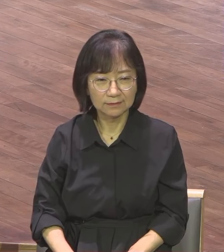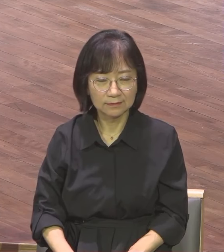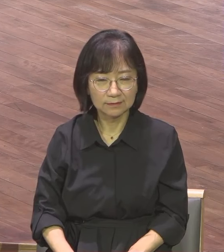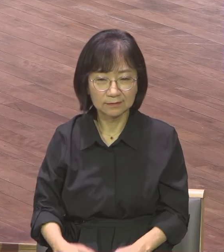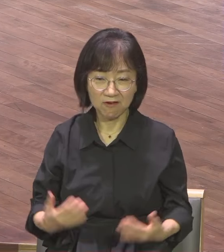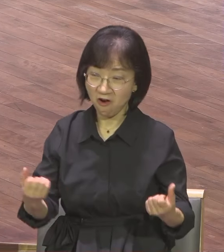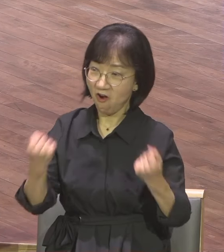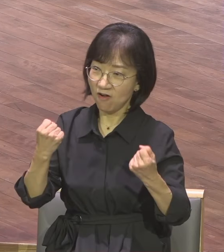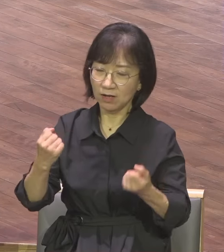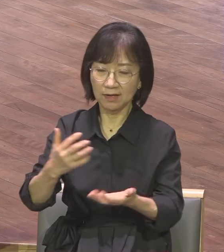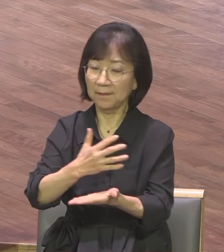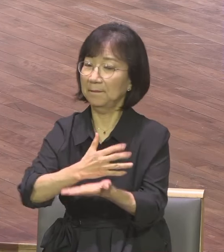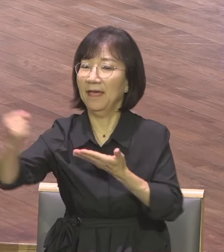물질도 빼앗아요